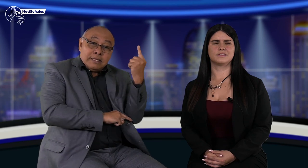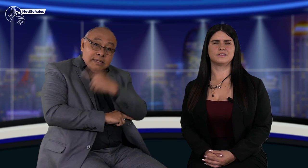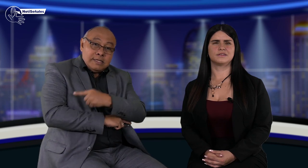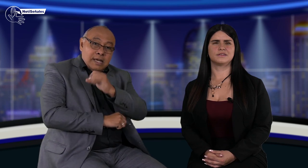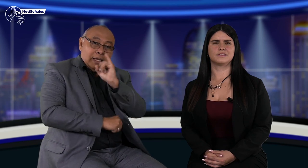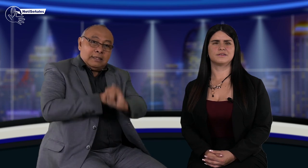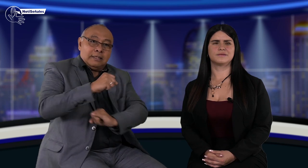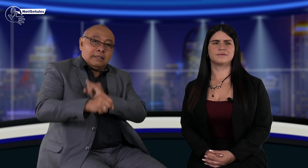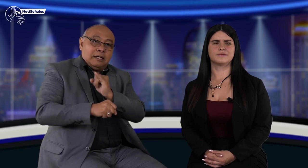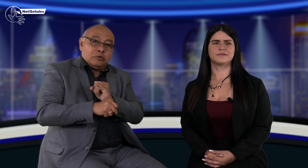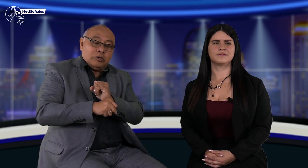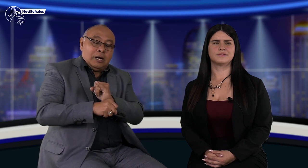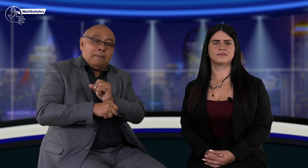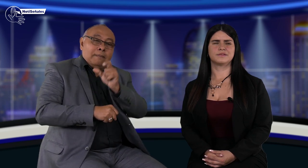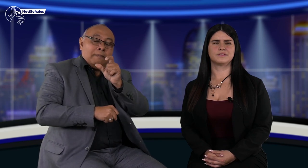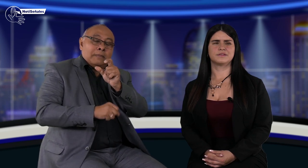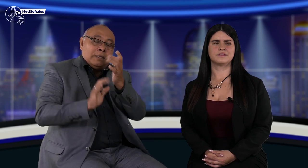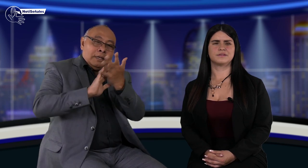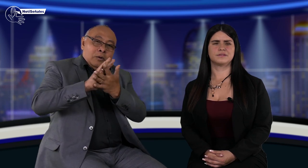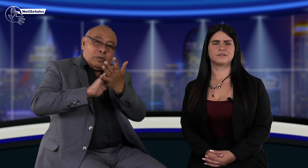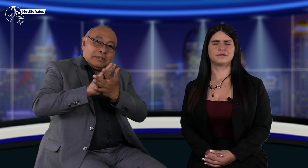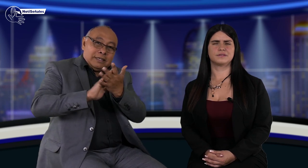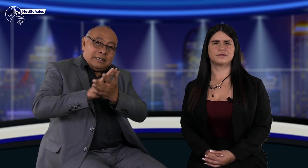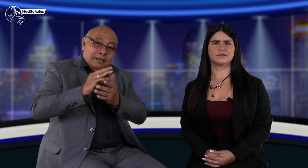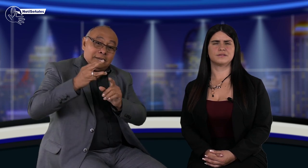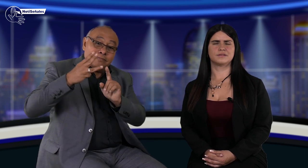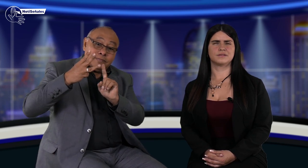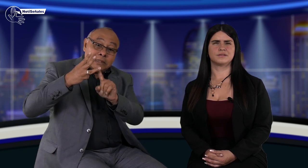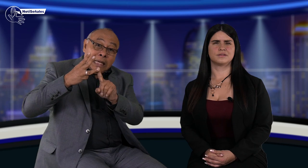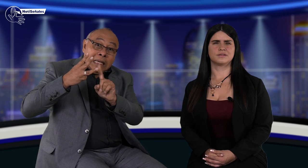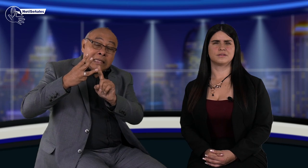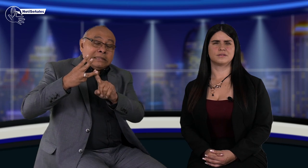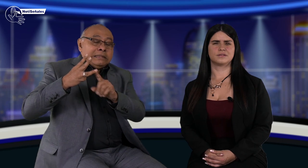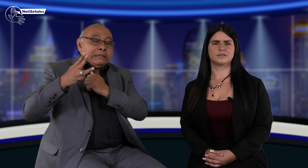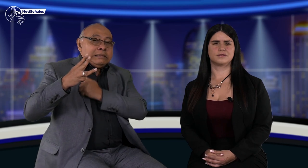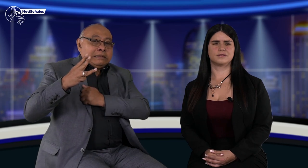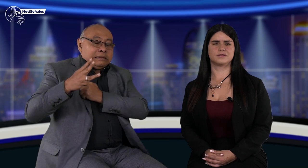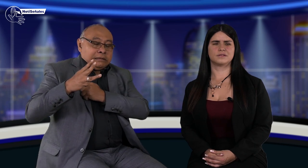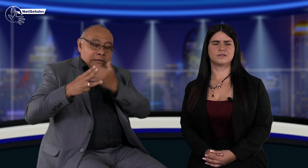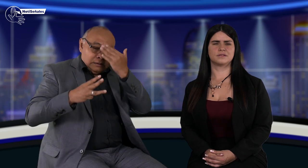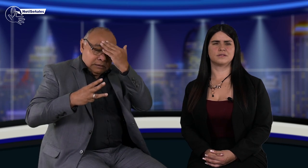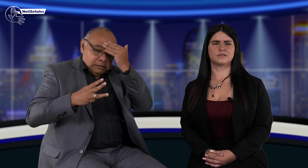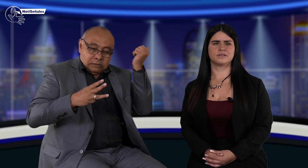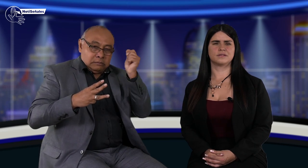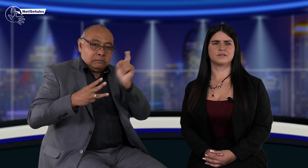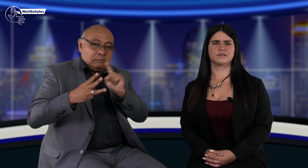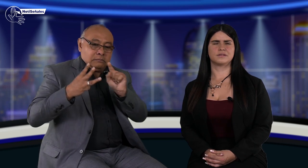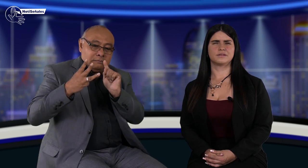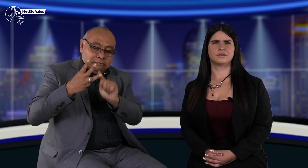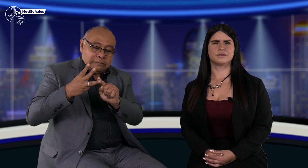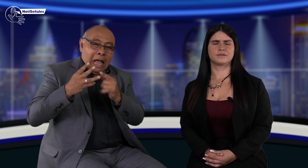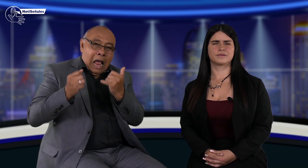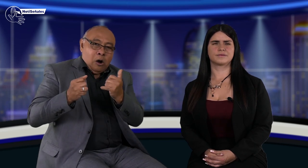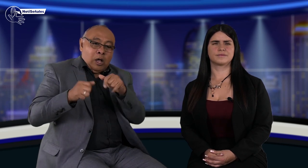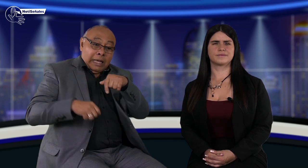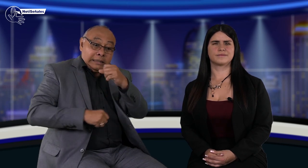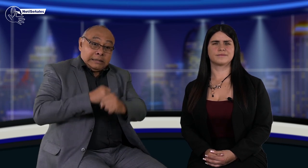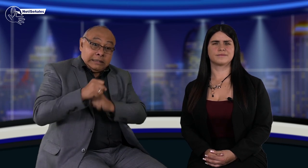Día Internacional de las Lenguas de Señas y el último evento, no lo olviden, de hecho FENASCOL